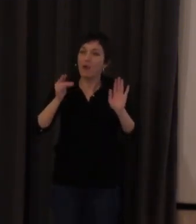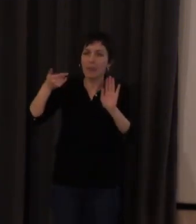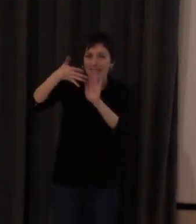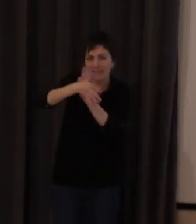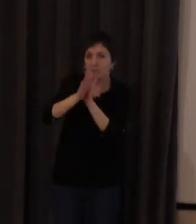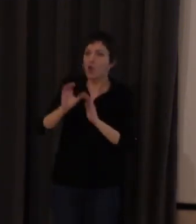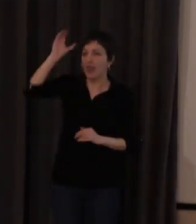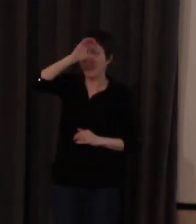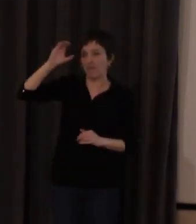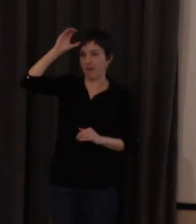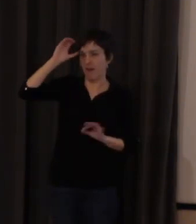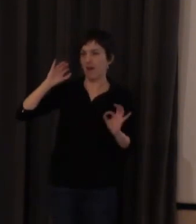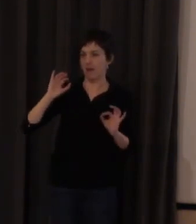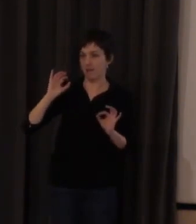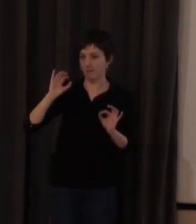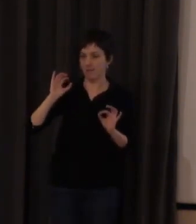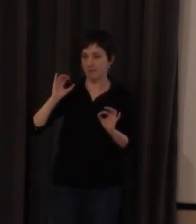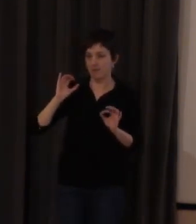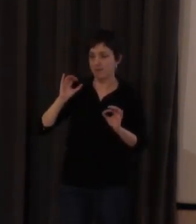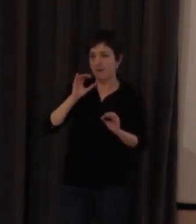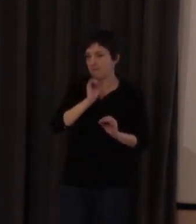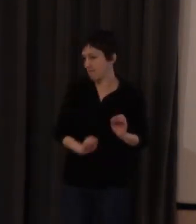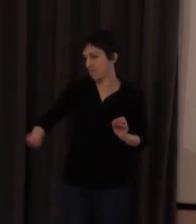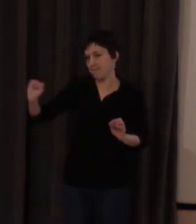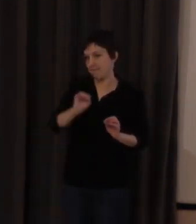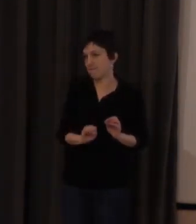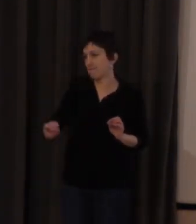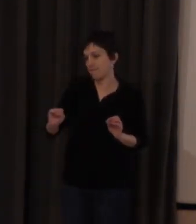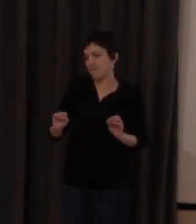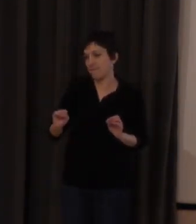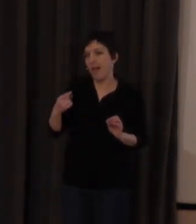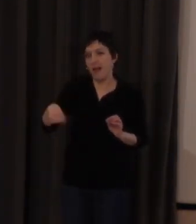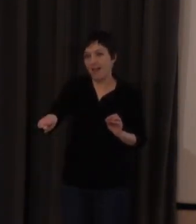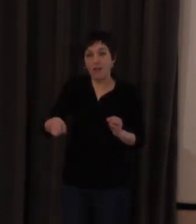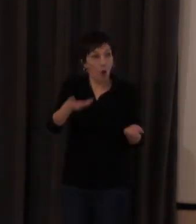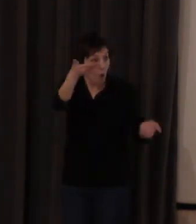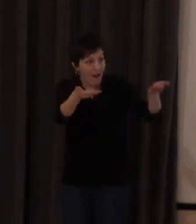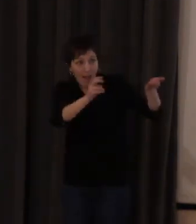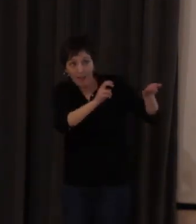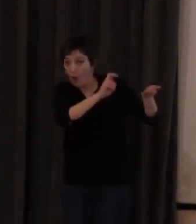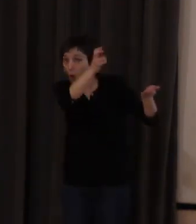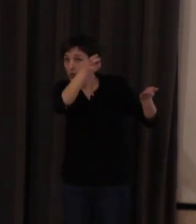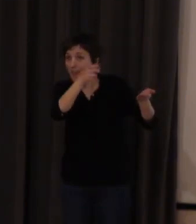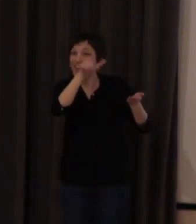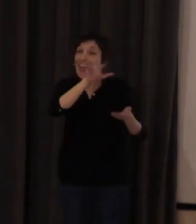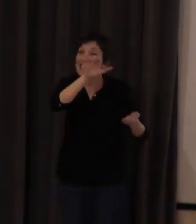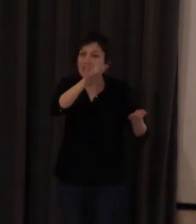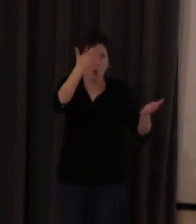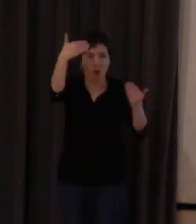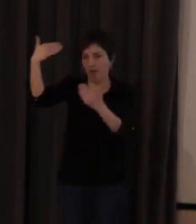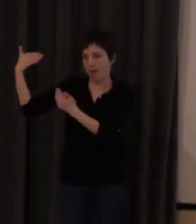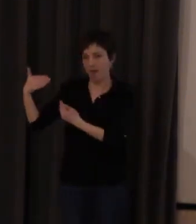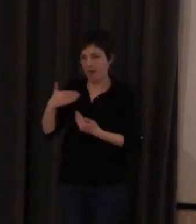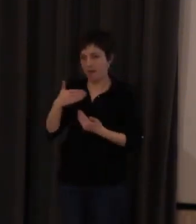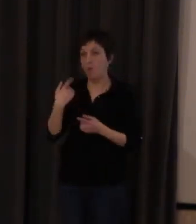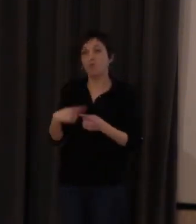científica alucinante y no hay otra semejante con respecto a la LSE y por eso